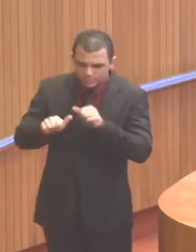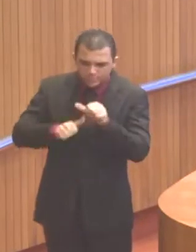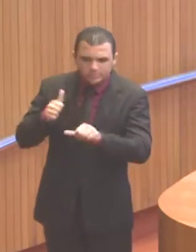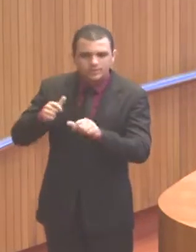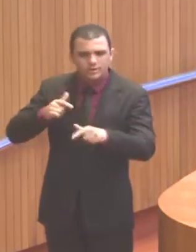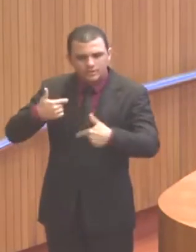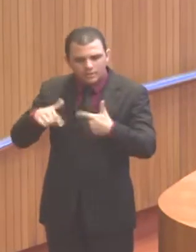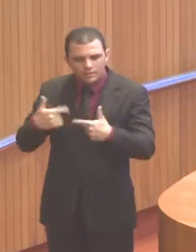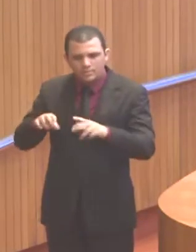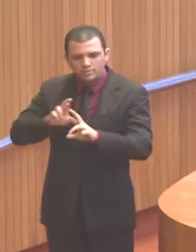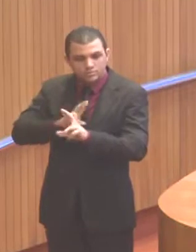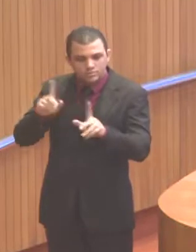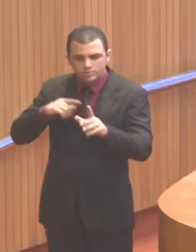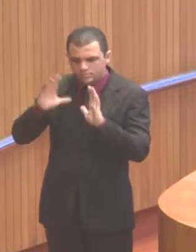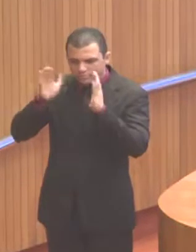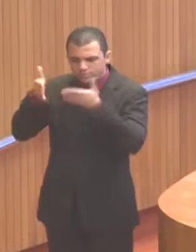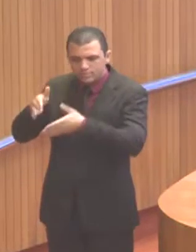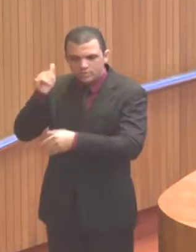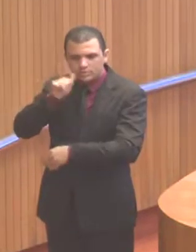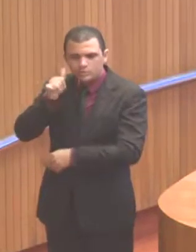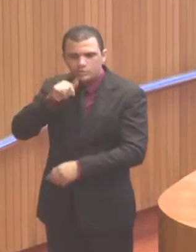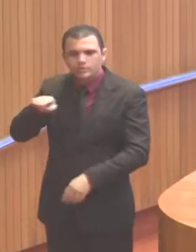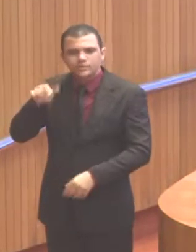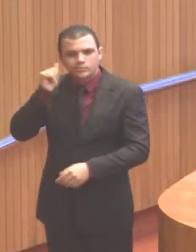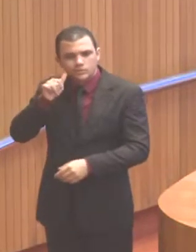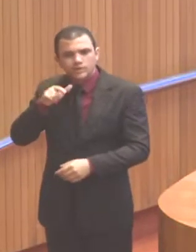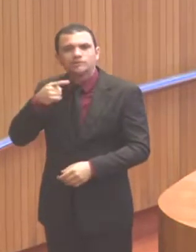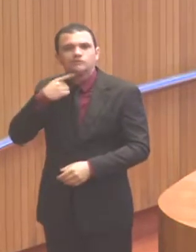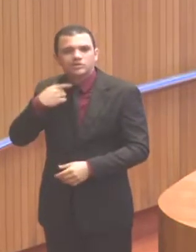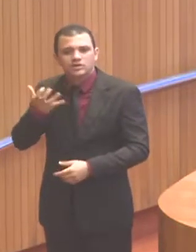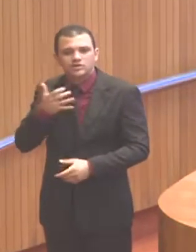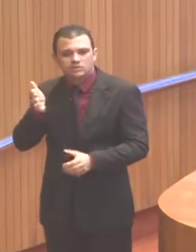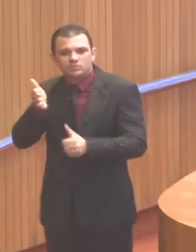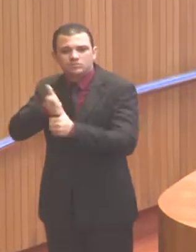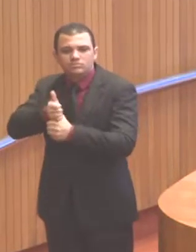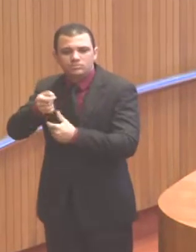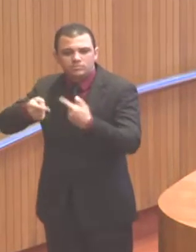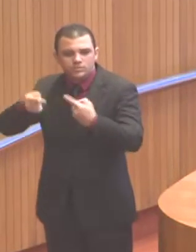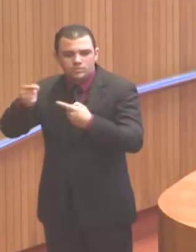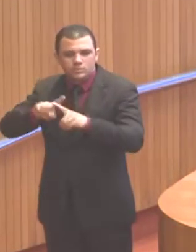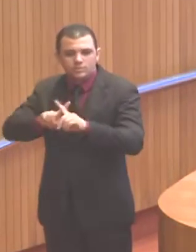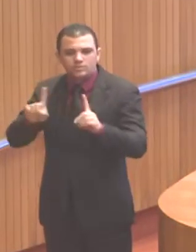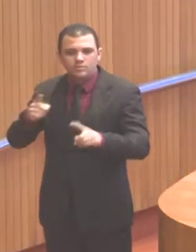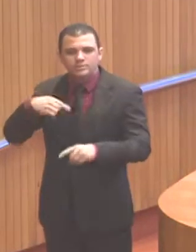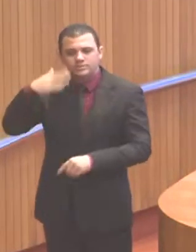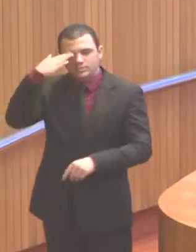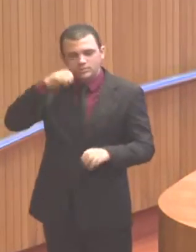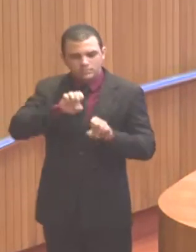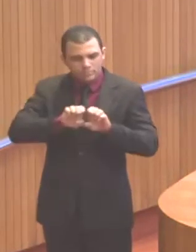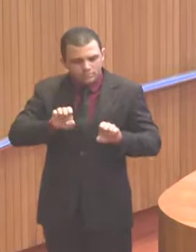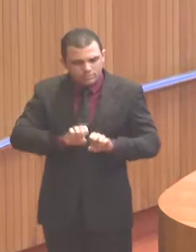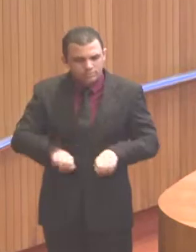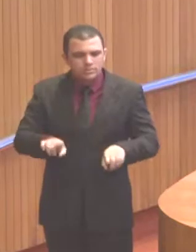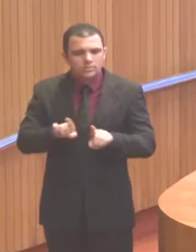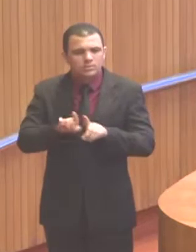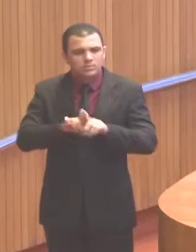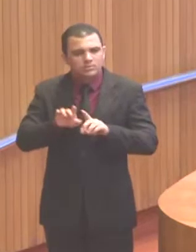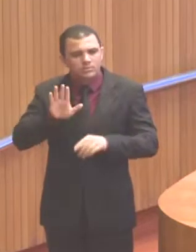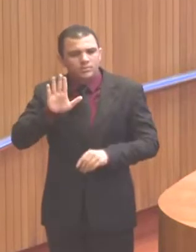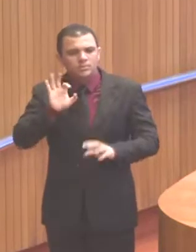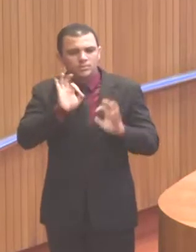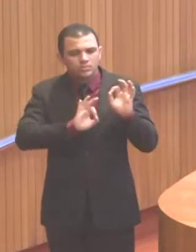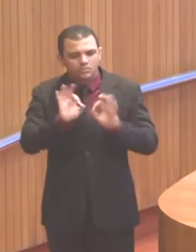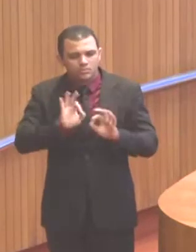anseiam a ocupação no espaço de poder, mas, infelizmente, as estruturas de cerceamento e de limitação ainda